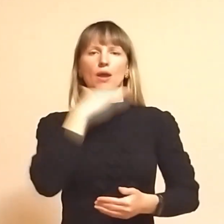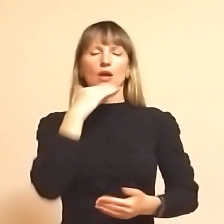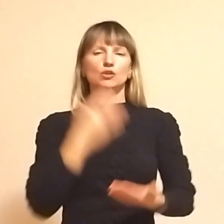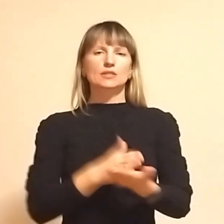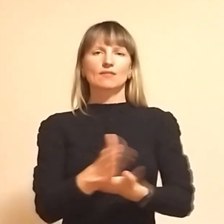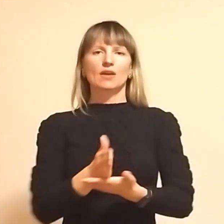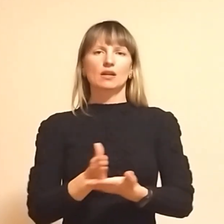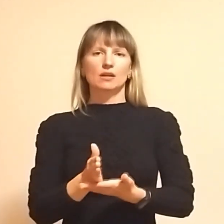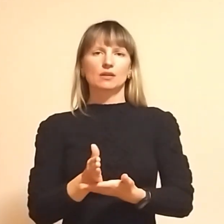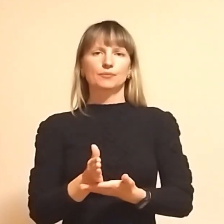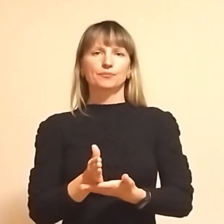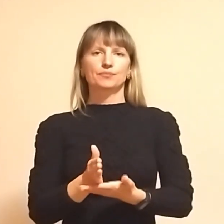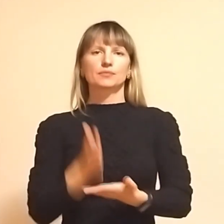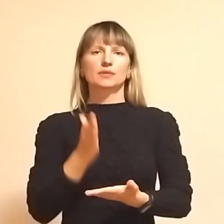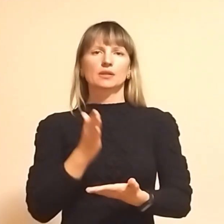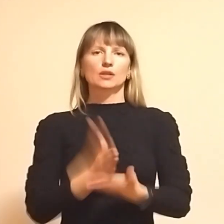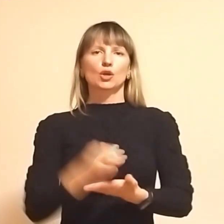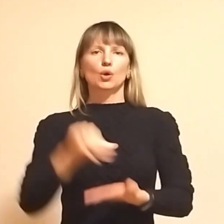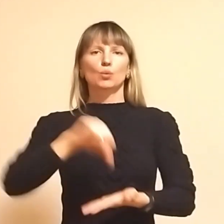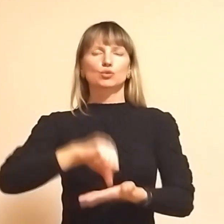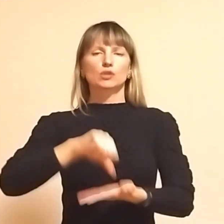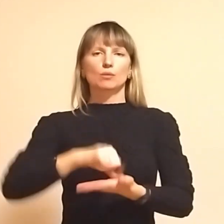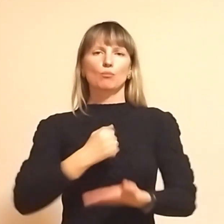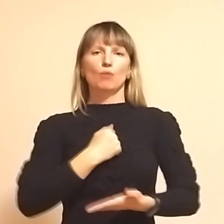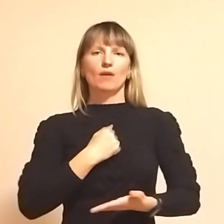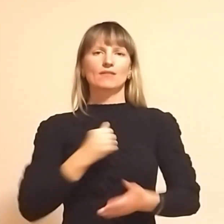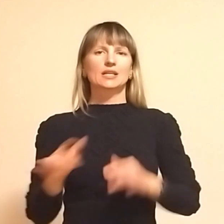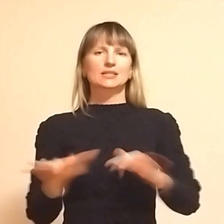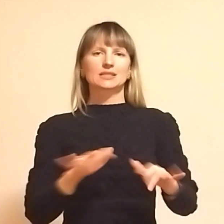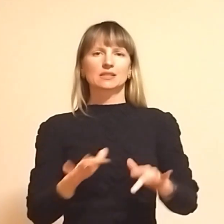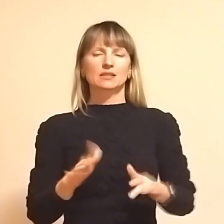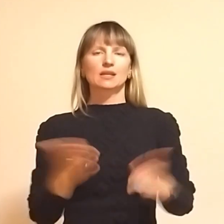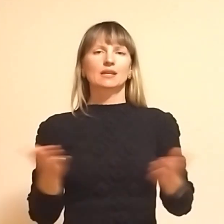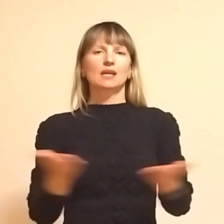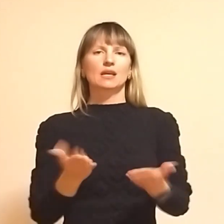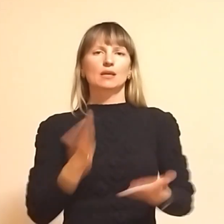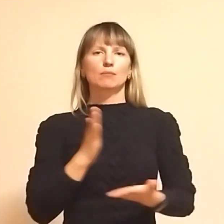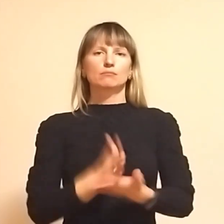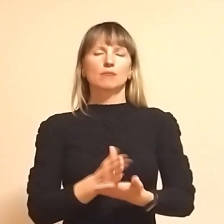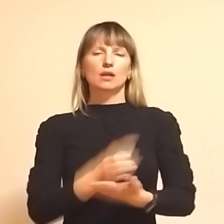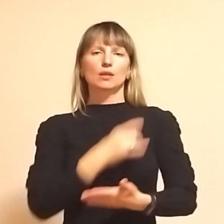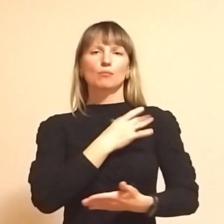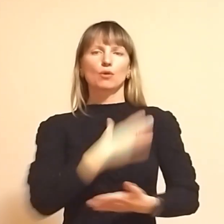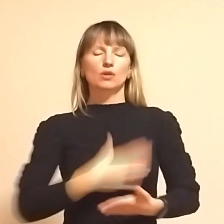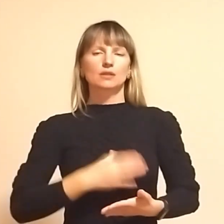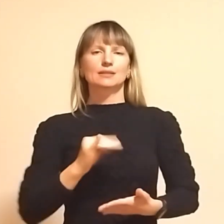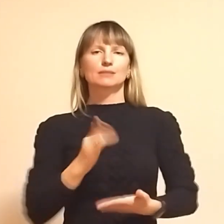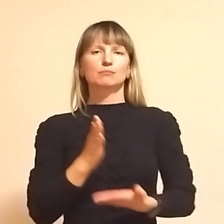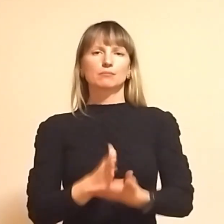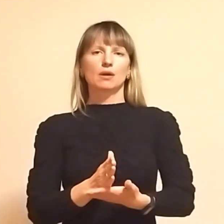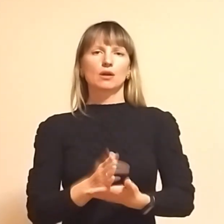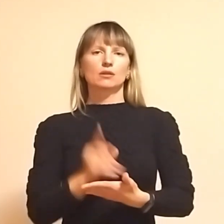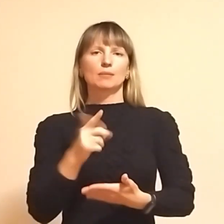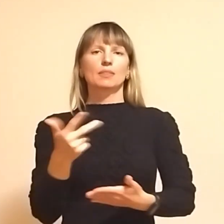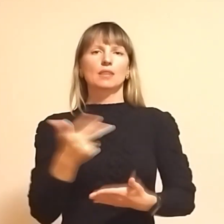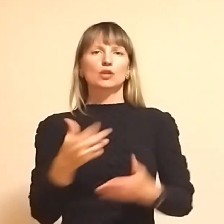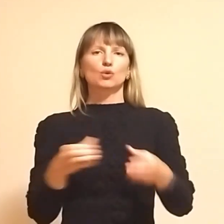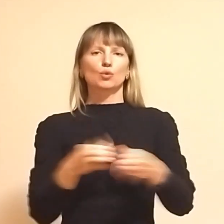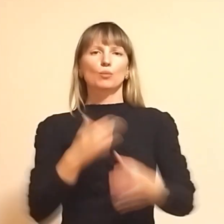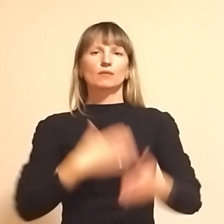сферах. Є учасники бойових дій, які мали поранення і мають там третю групу інвалідності,